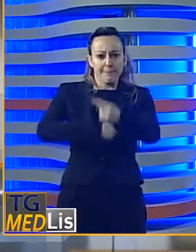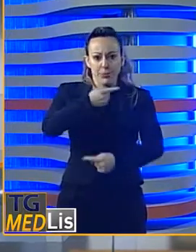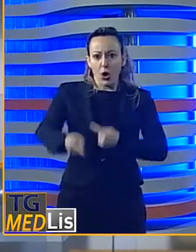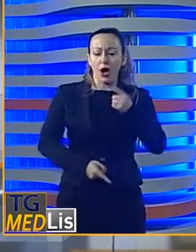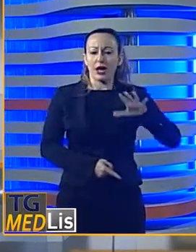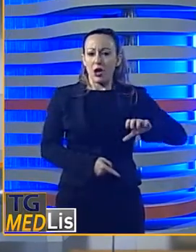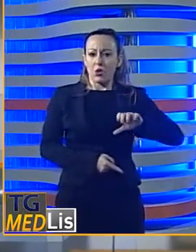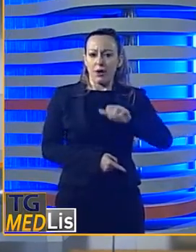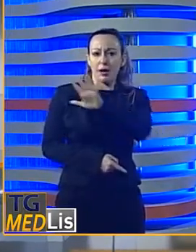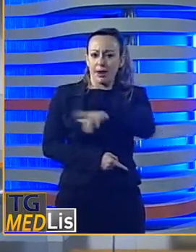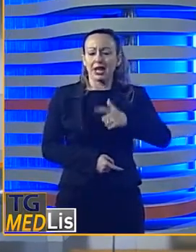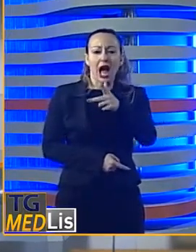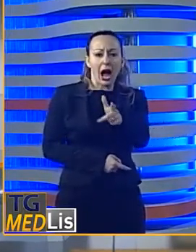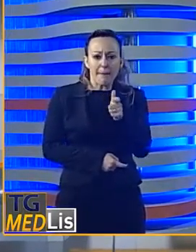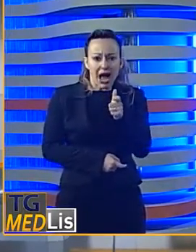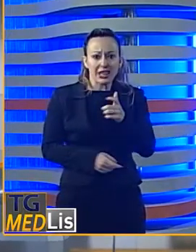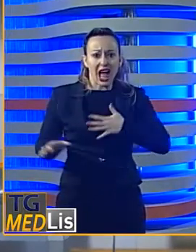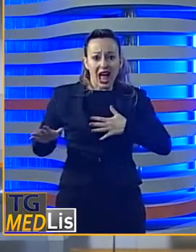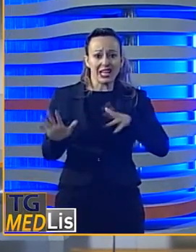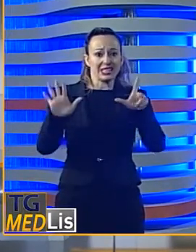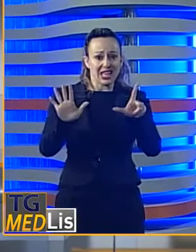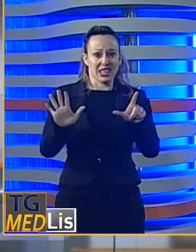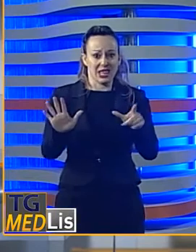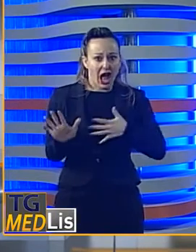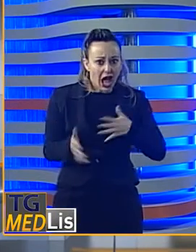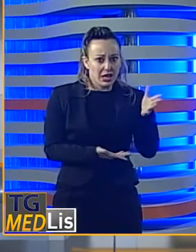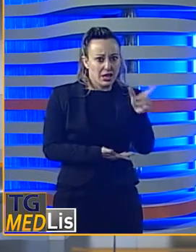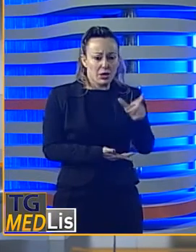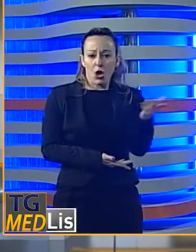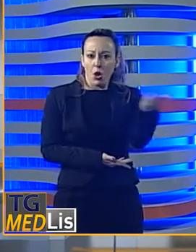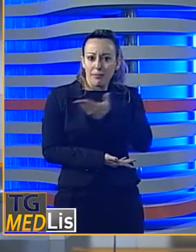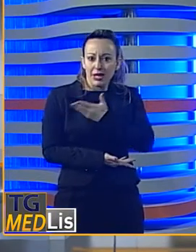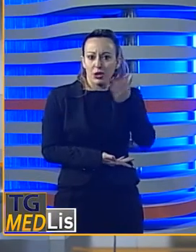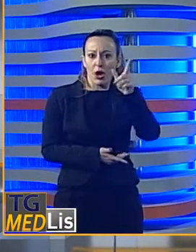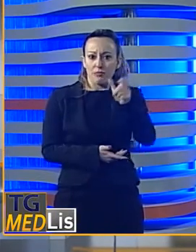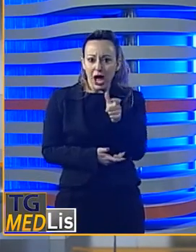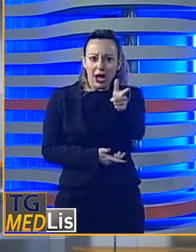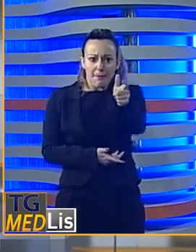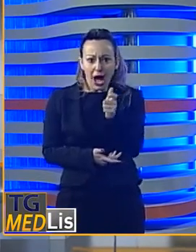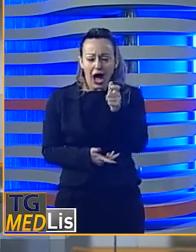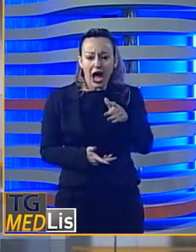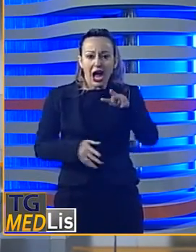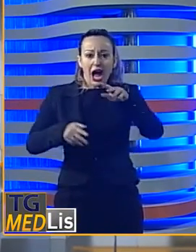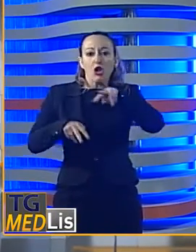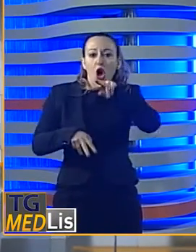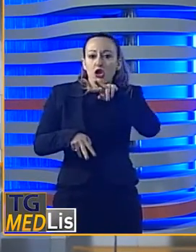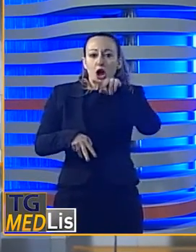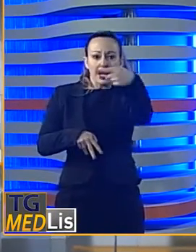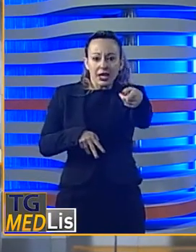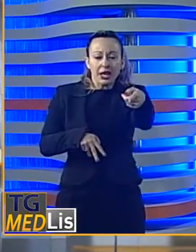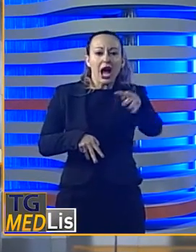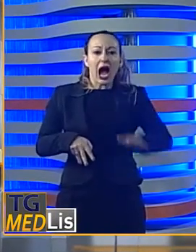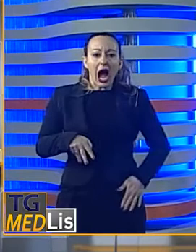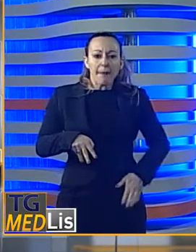il 17enne ha colpito però con un colpo la gamba del nonno andando poi al bar con gli amici. Raggiunto